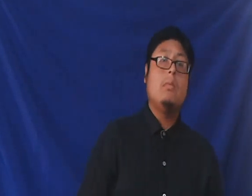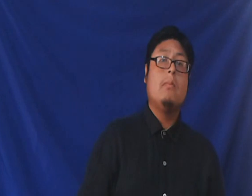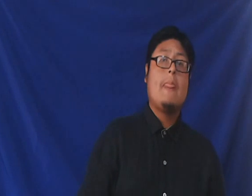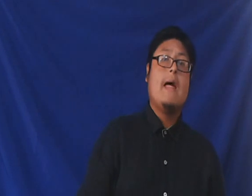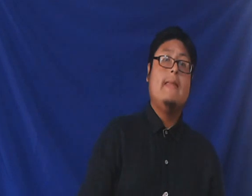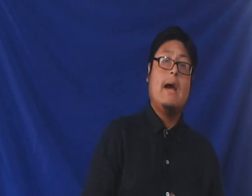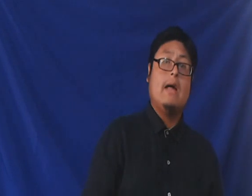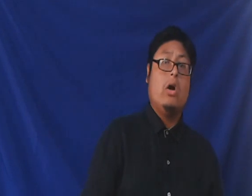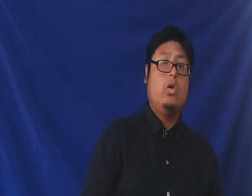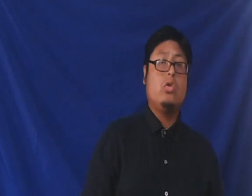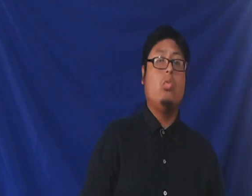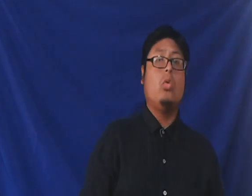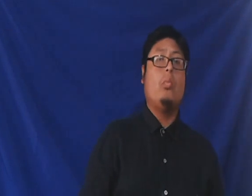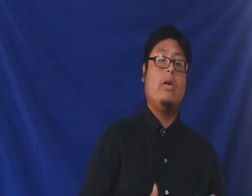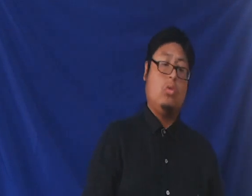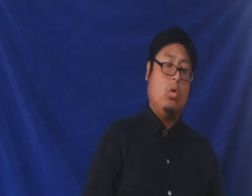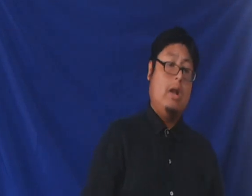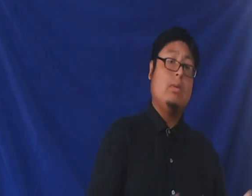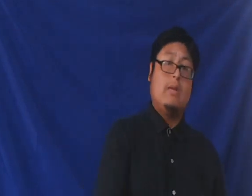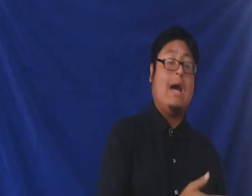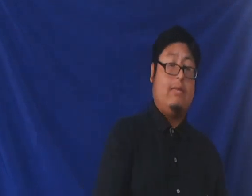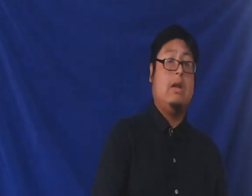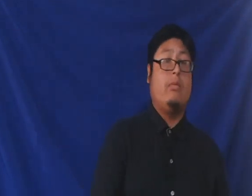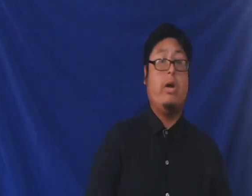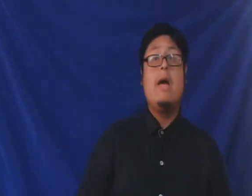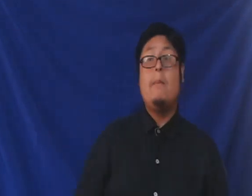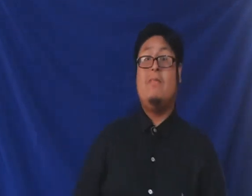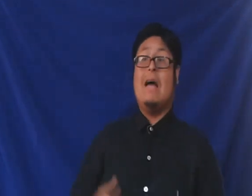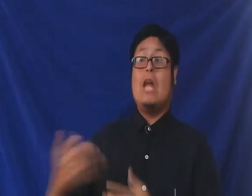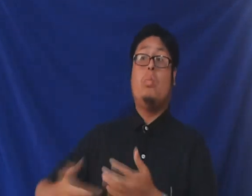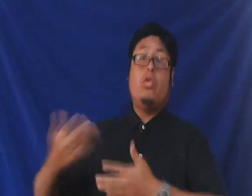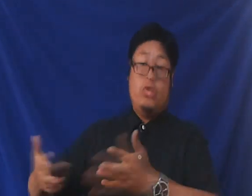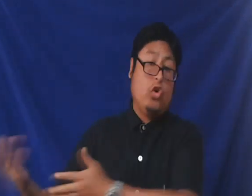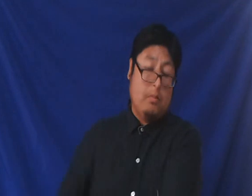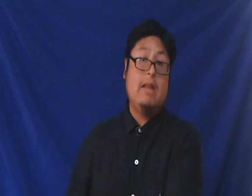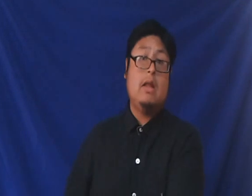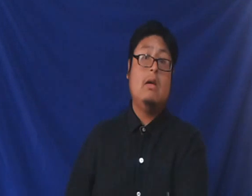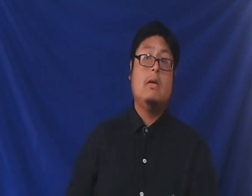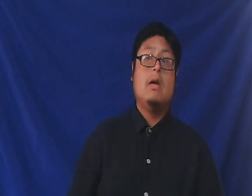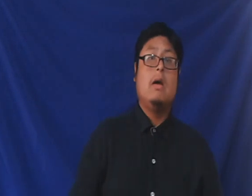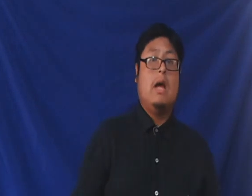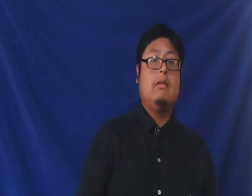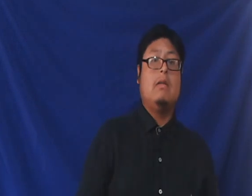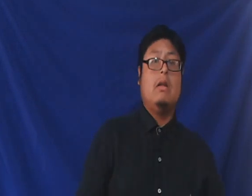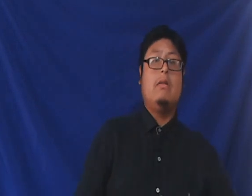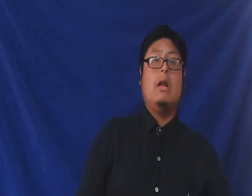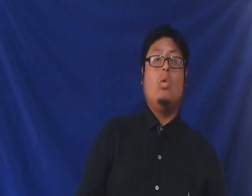y otro un supuesto libro de Haser que fue sacado posteriormente ese es el